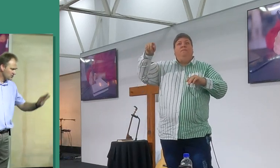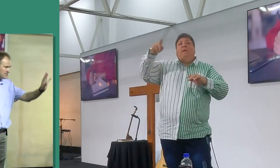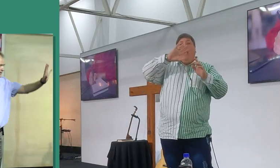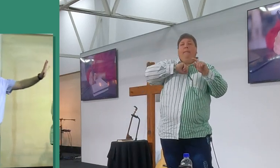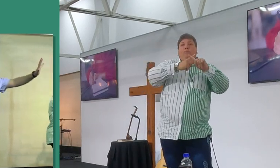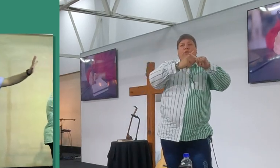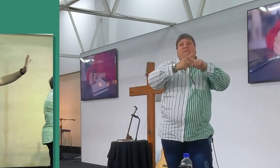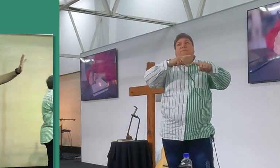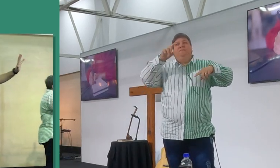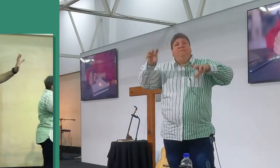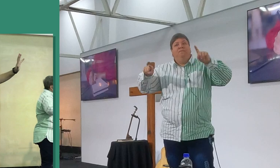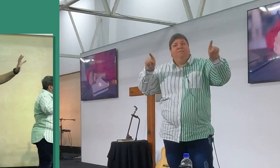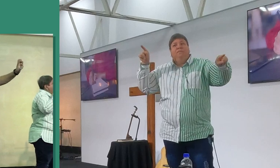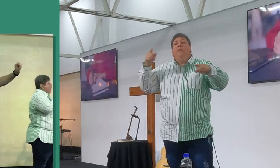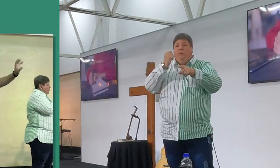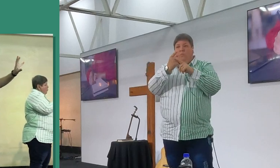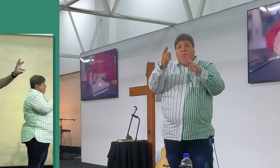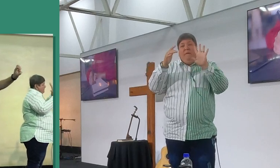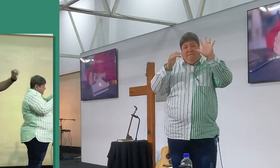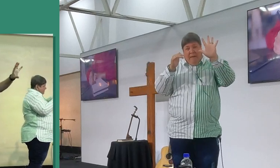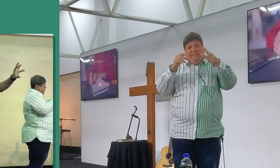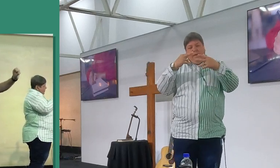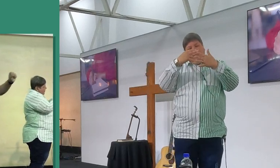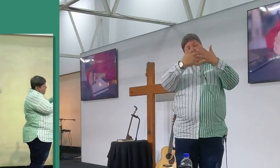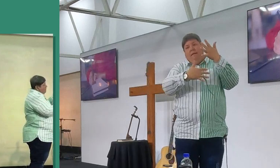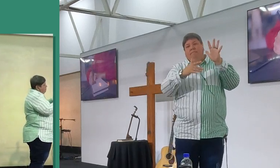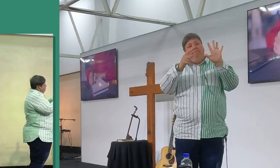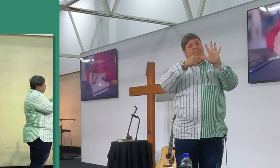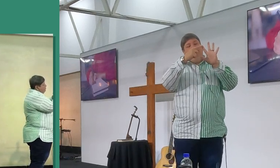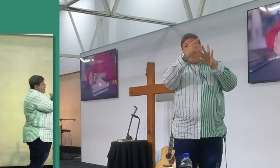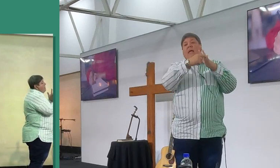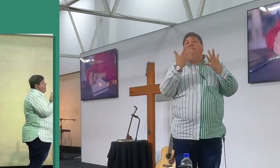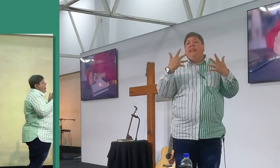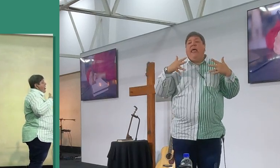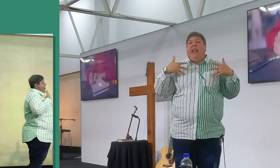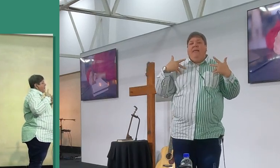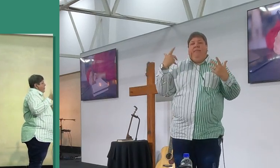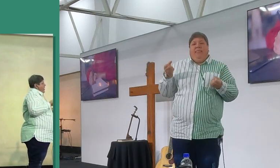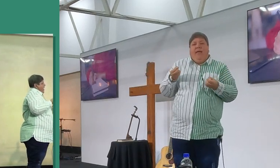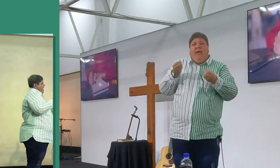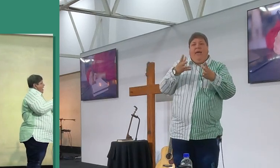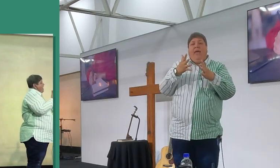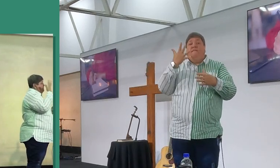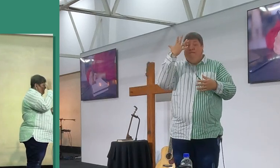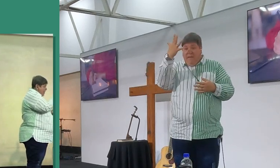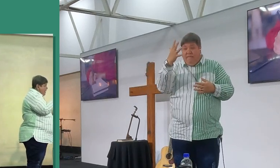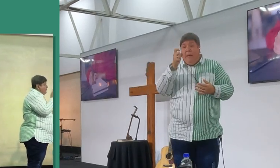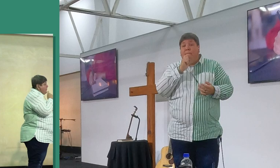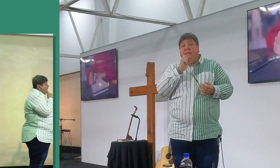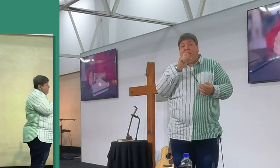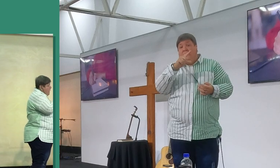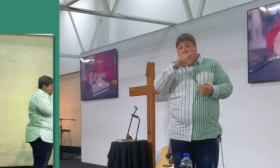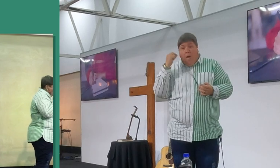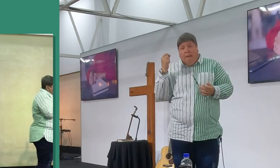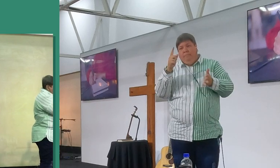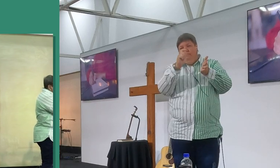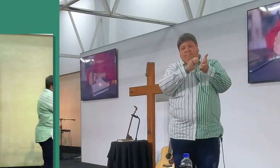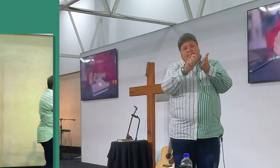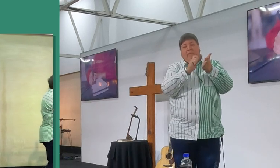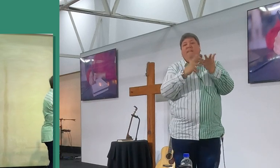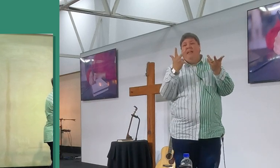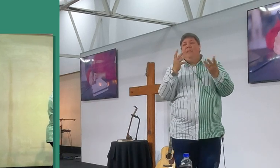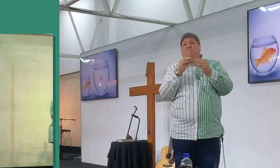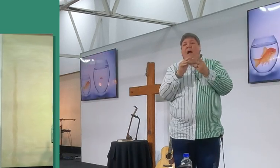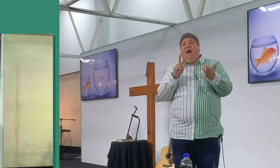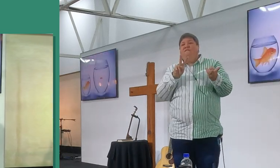die heren in jou leven gedoen het, en gaan skryf 5 mense se naam neer, wat een verskil gemaakt het in